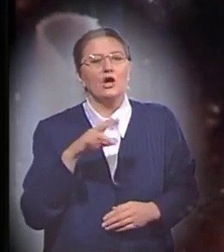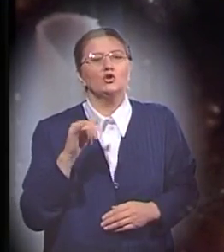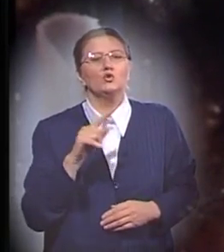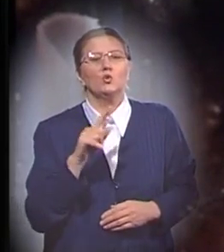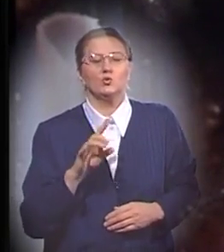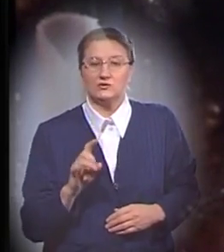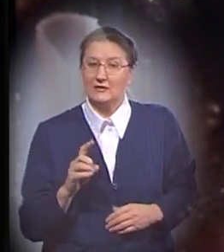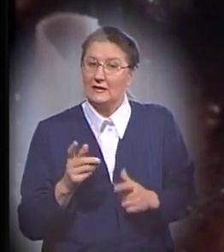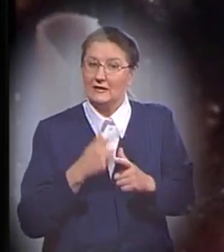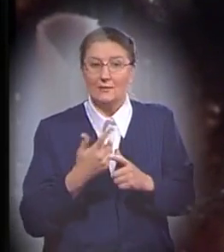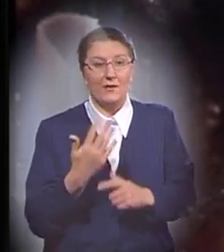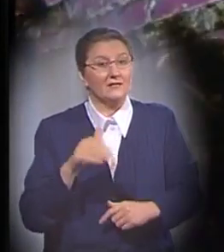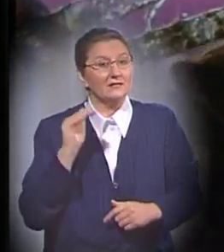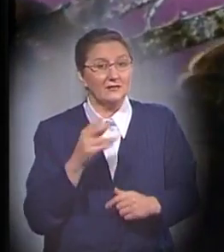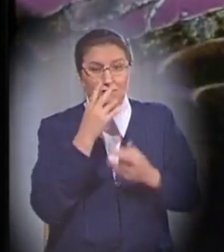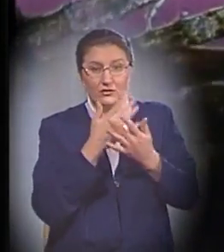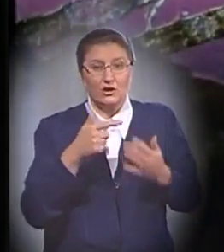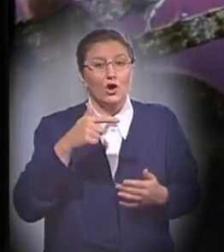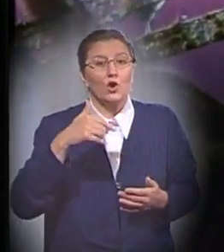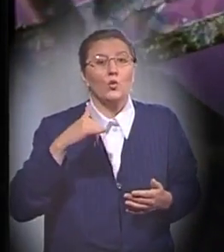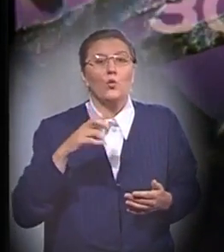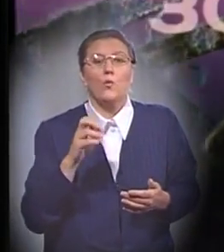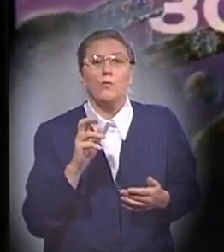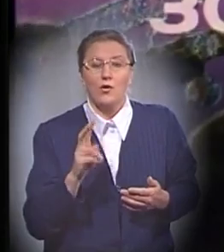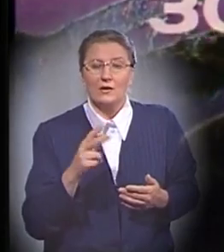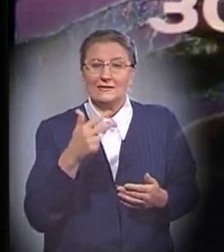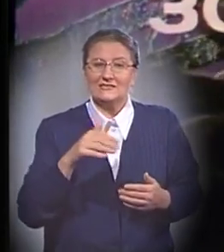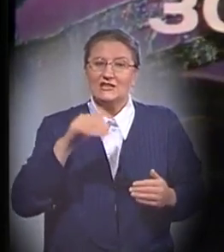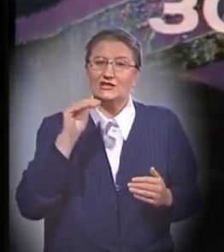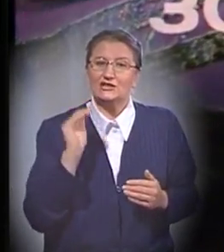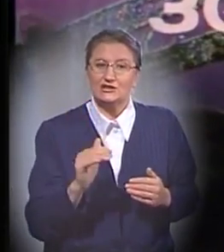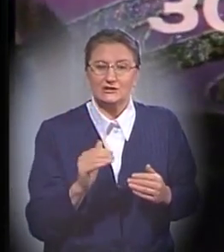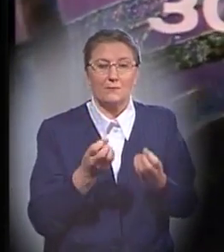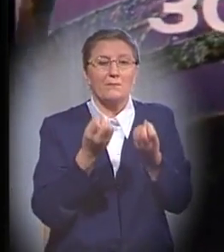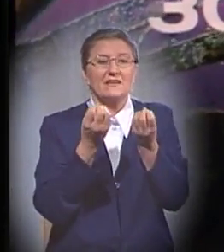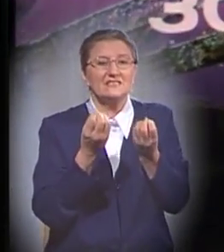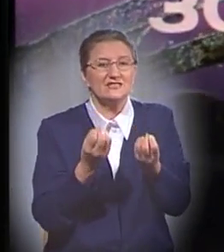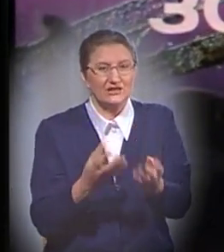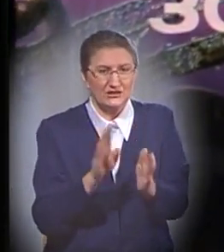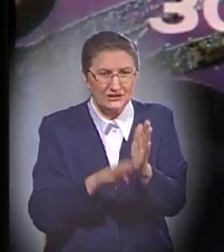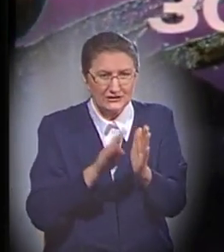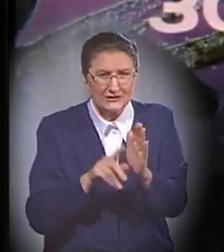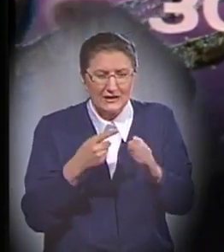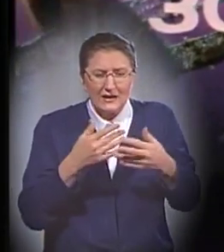или 5 тысячах видов губок, или 30 тысячах простейших микроскопических существ,